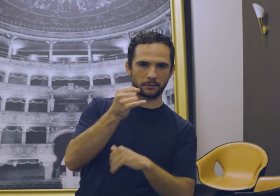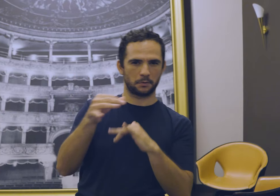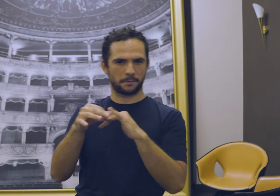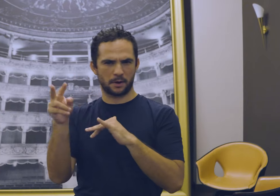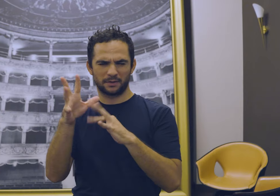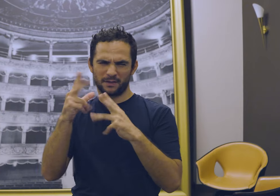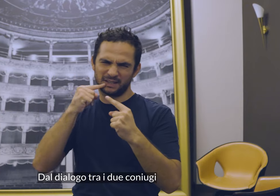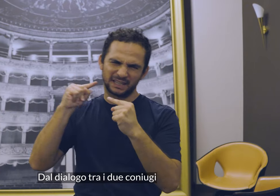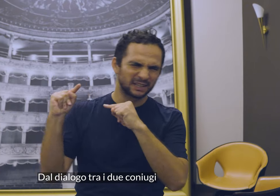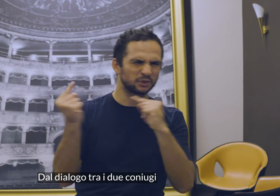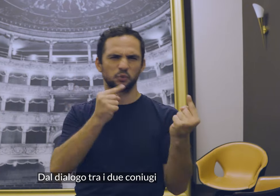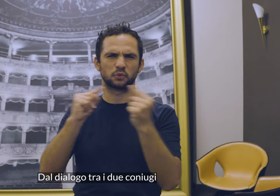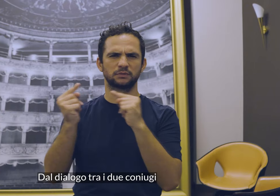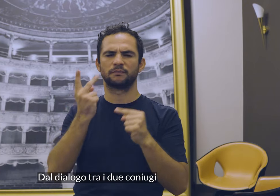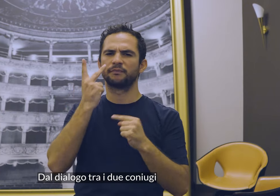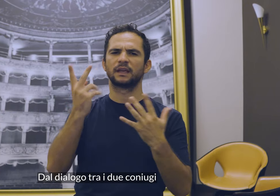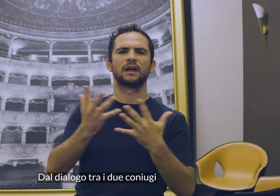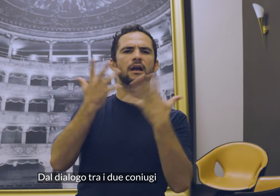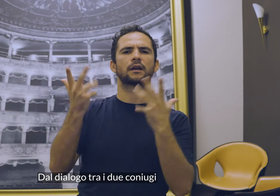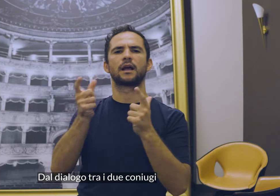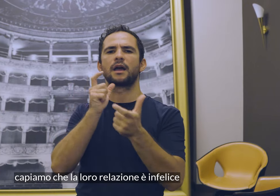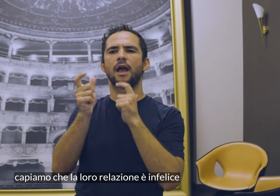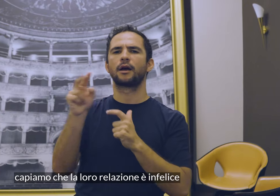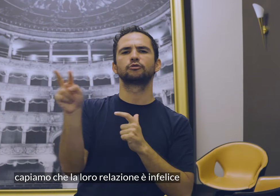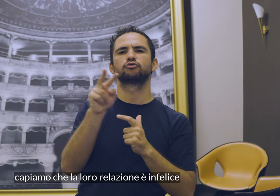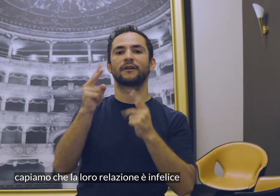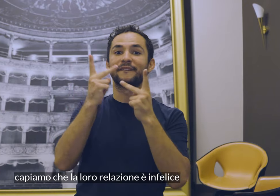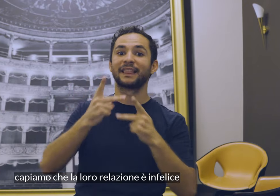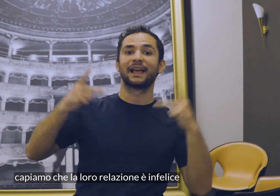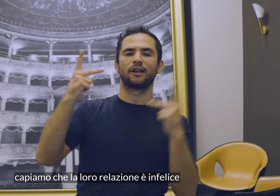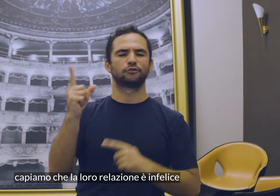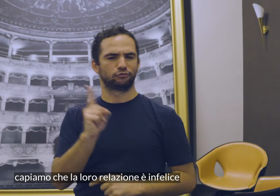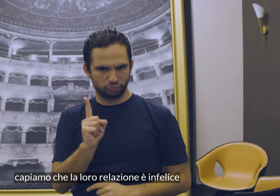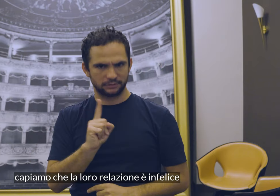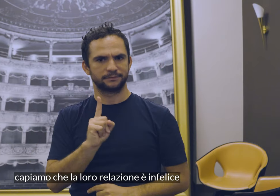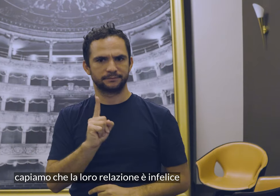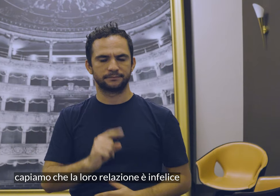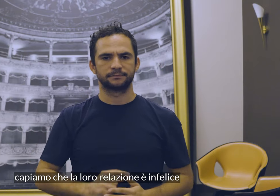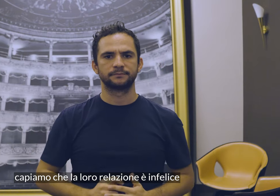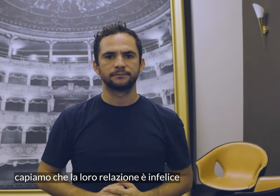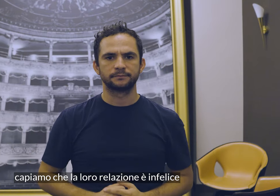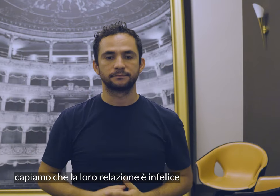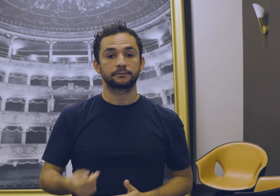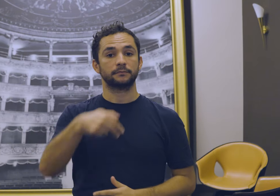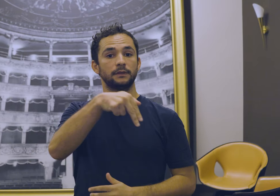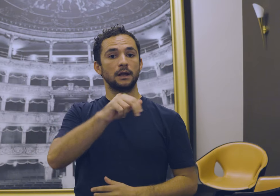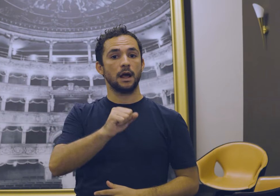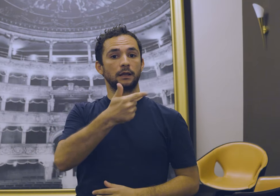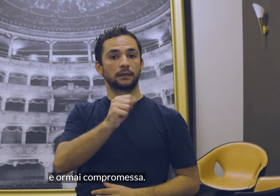Dal dialogo tra i due coniugi capiamo che la loro relazione è infelice e